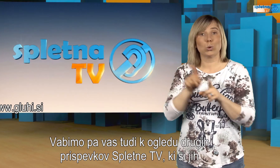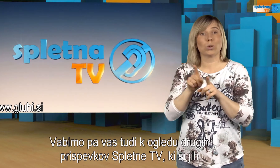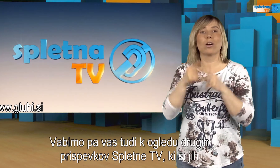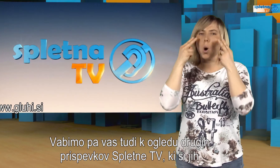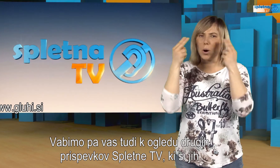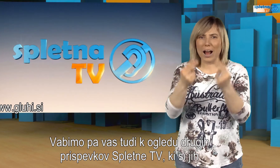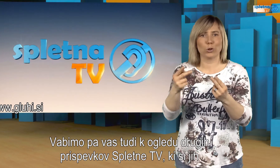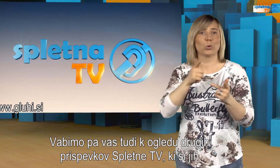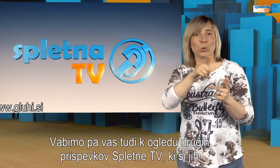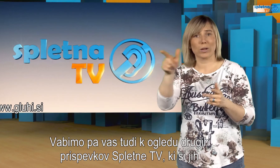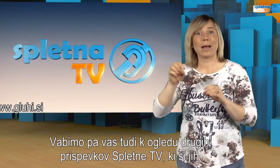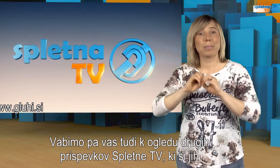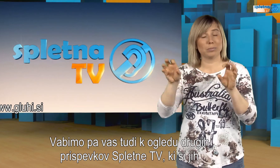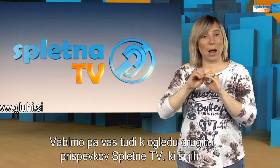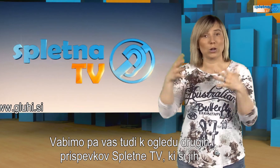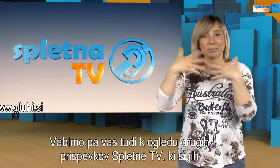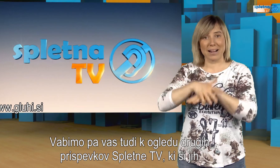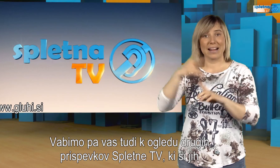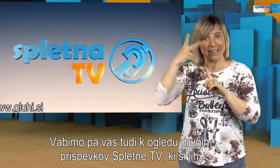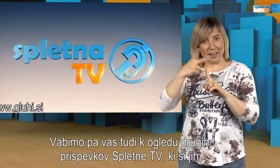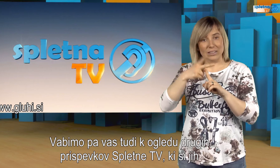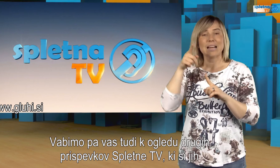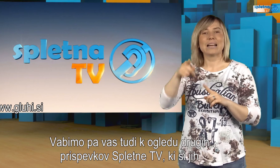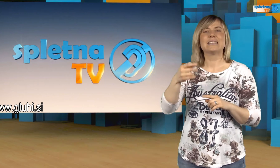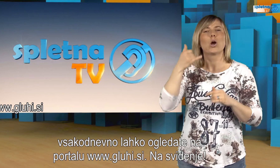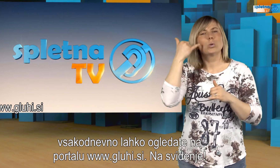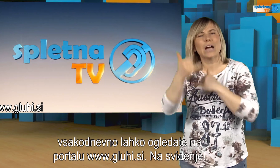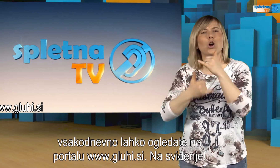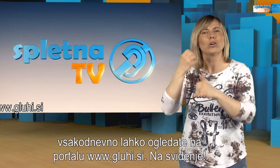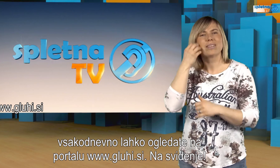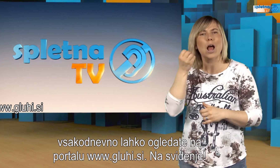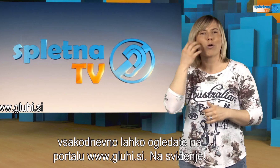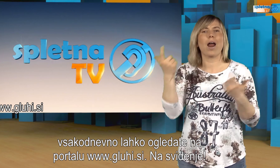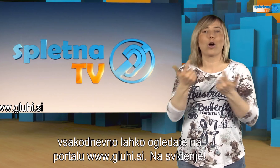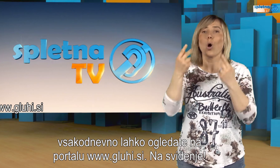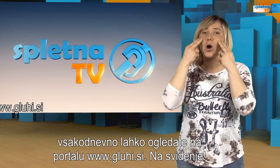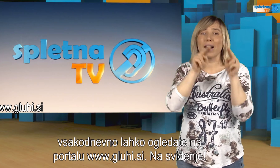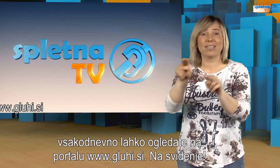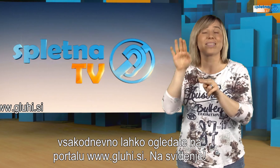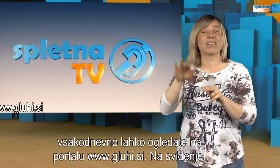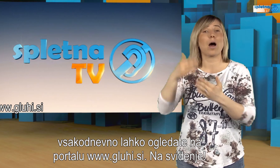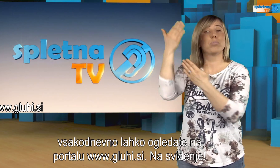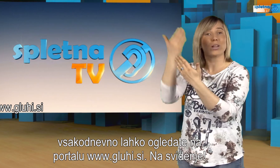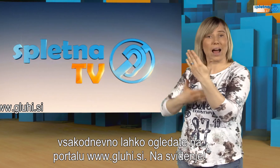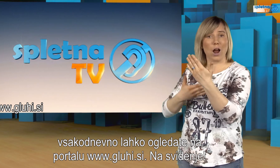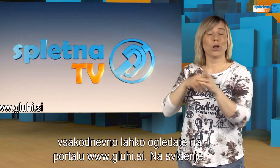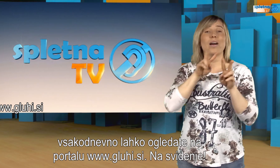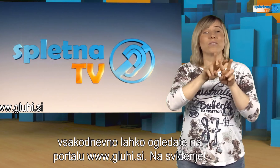ogledu drugih prispevkov Spletne TV, ki si jih vsakodnevno lahko ogledate na portalu gluhi.si.